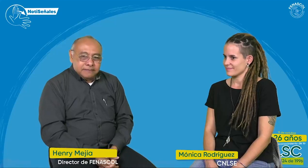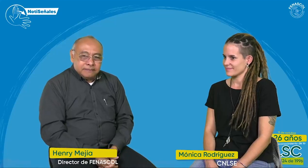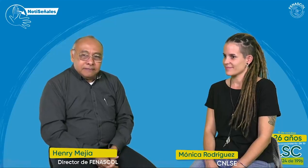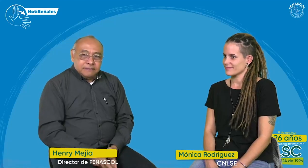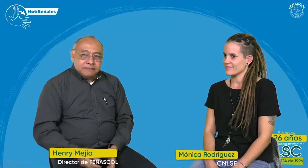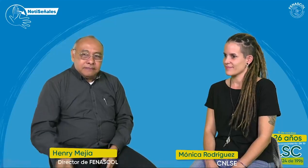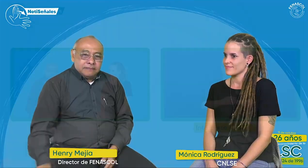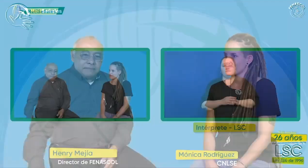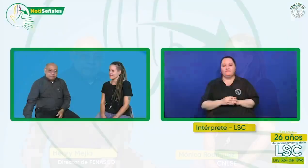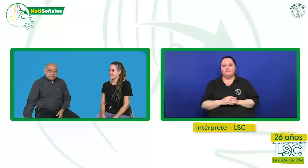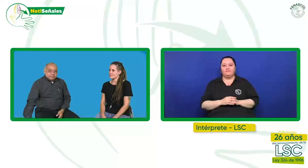Cuéntanos.